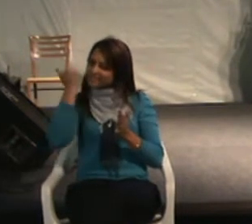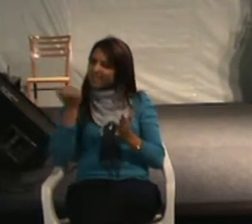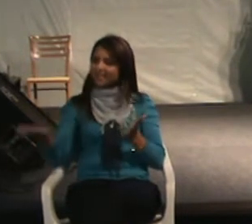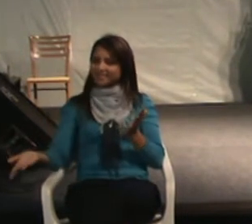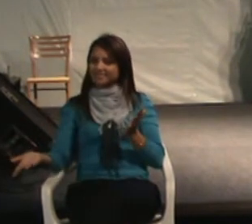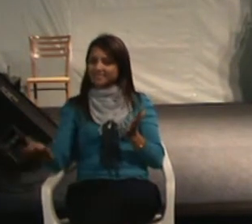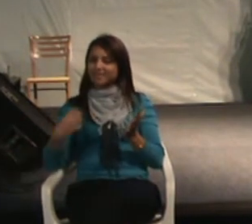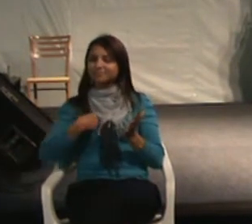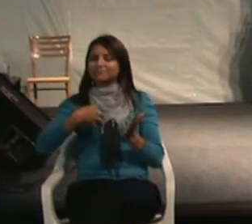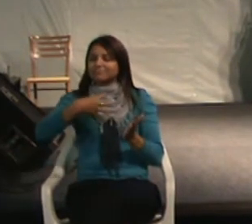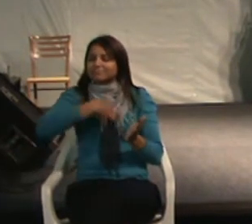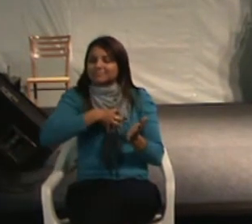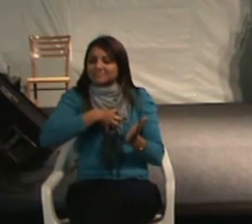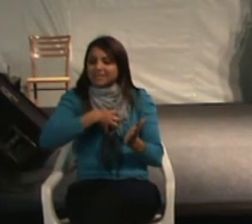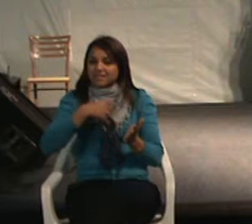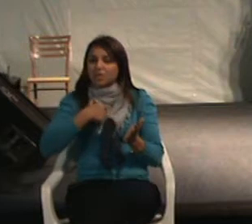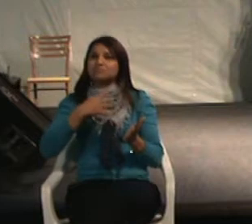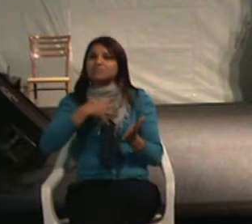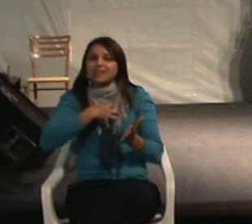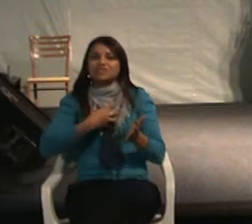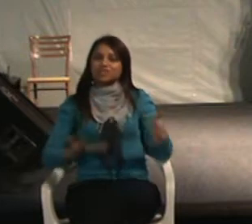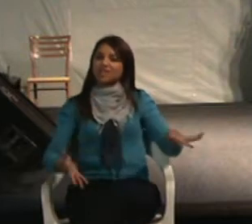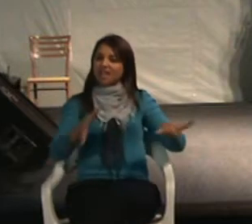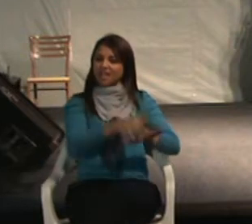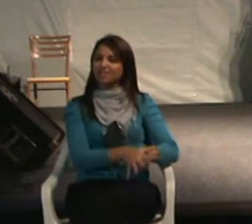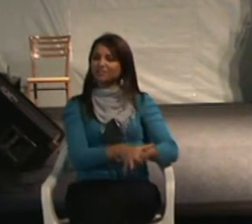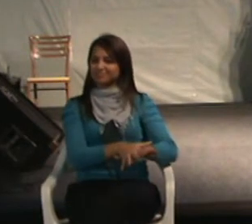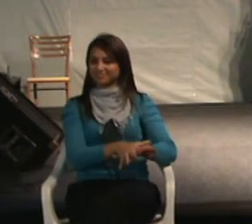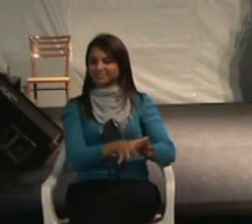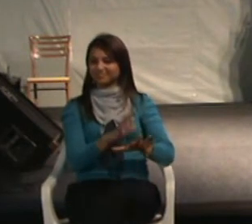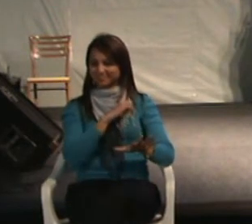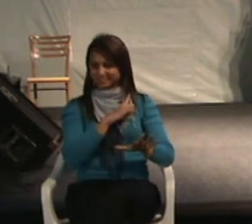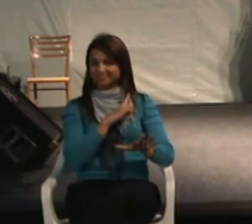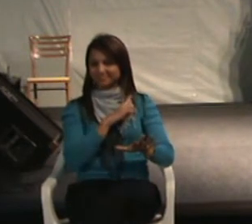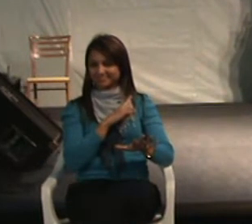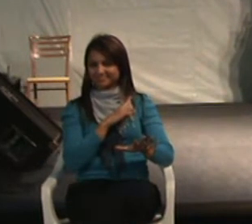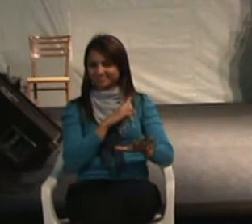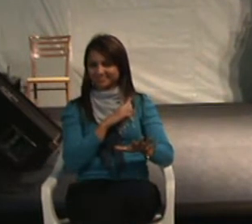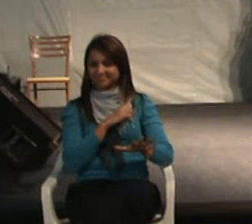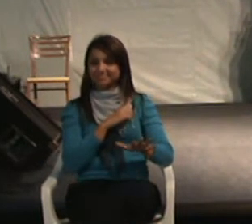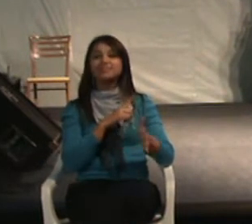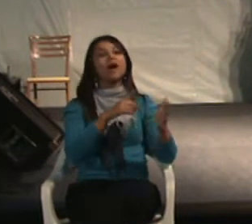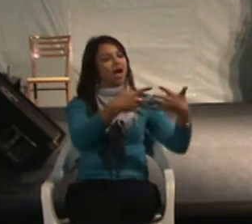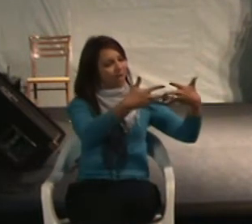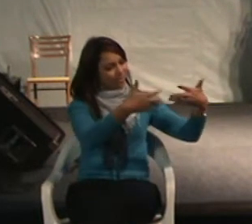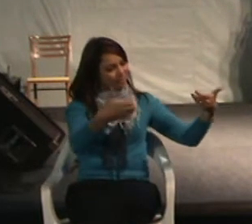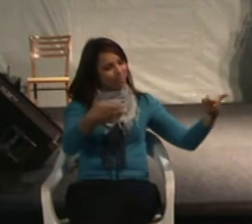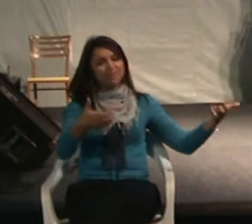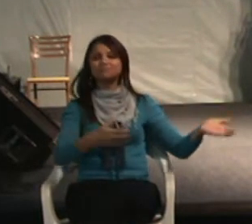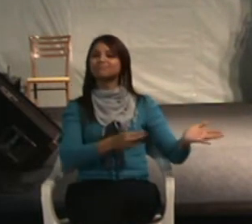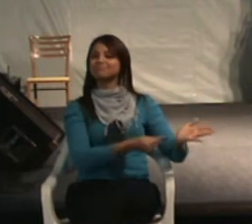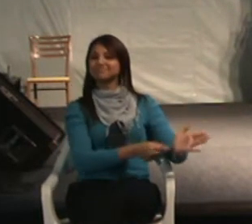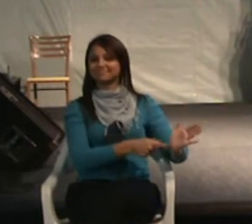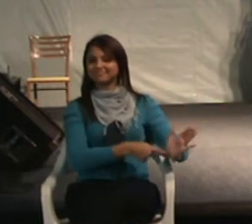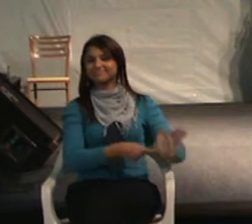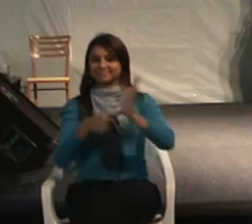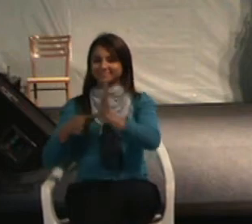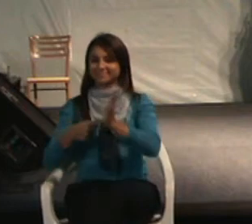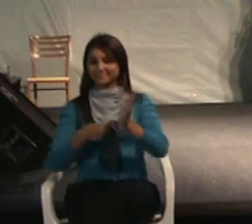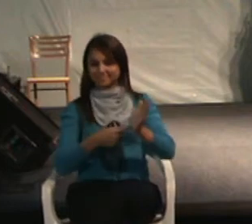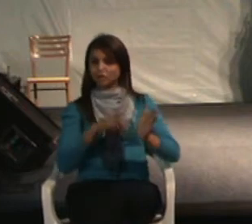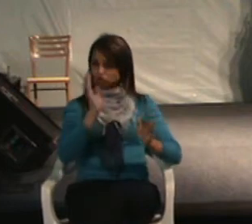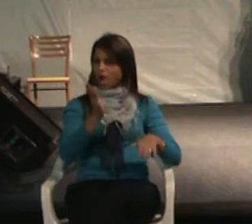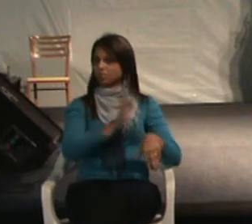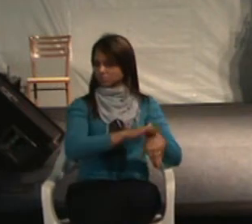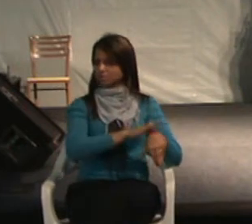se sentindo incluído na sociedade. Copel está fazendo isso. E já há algum tempo,